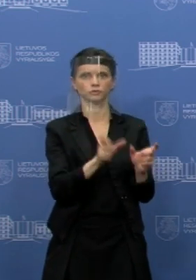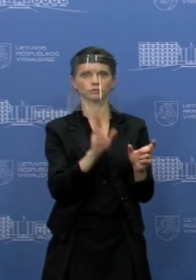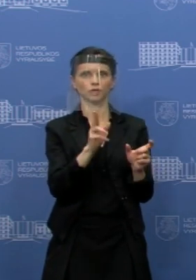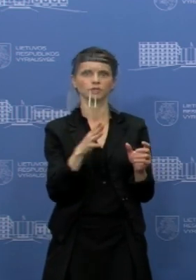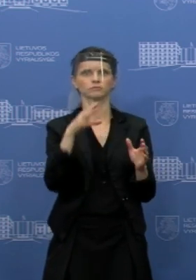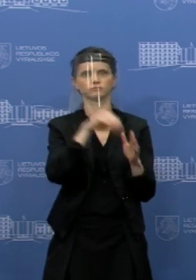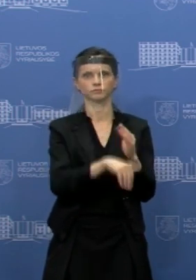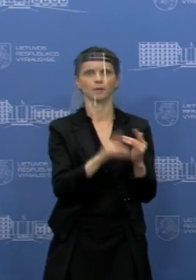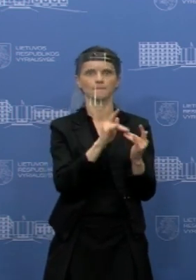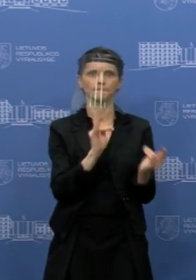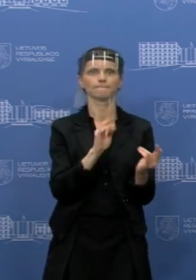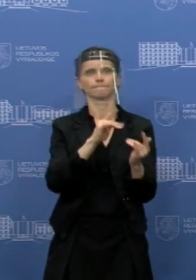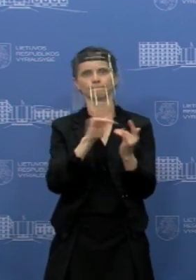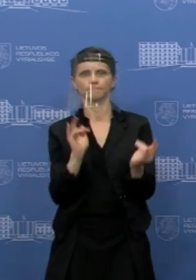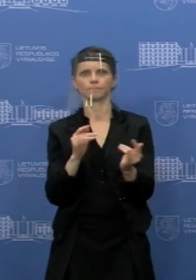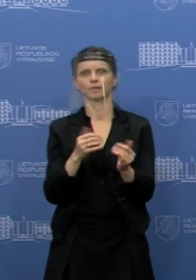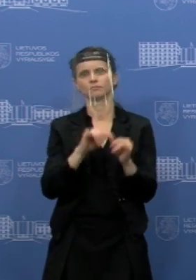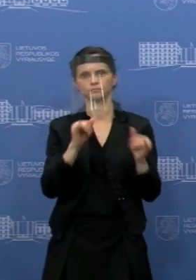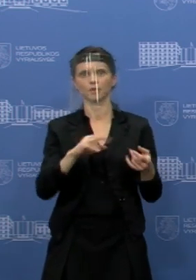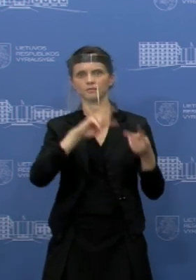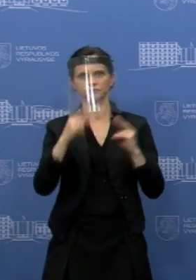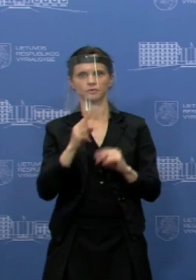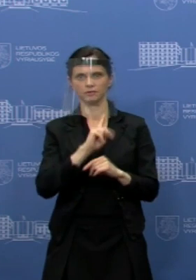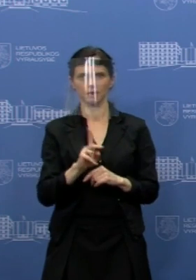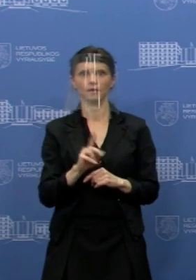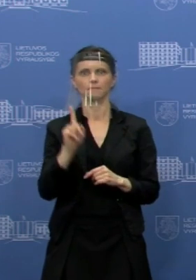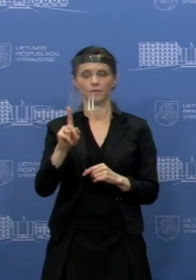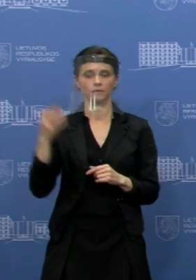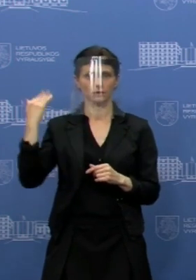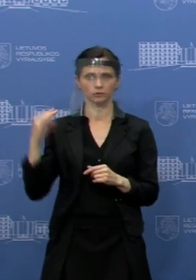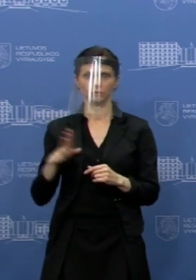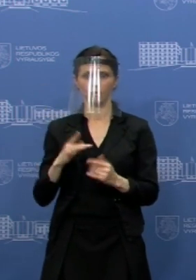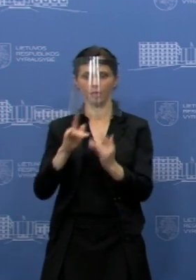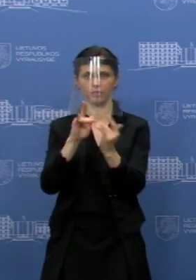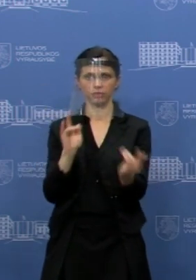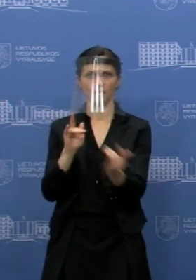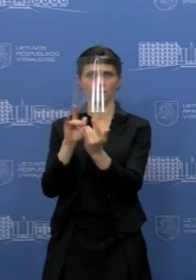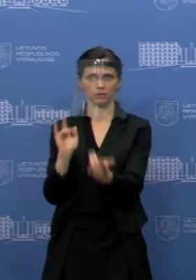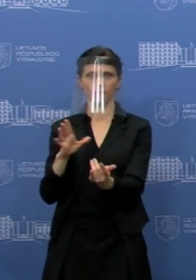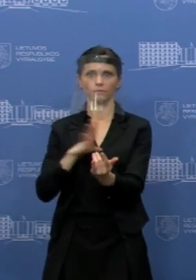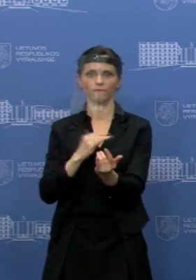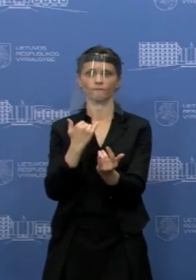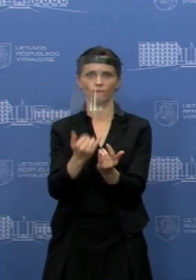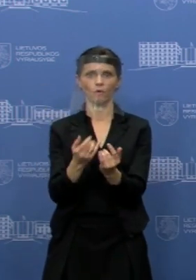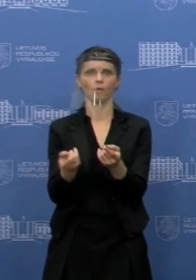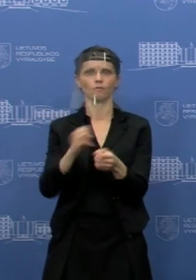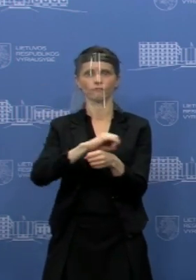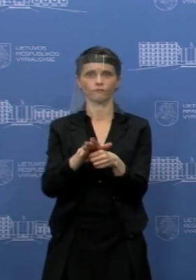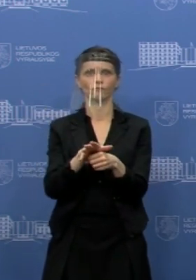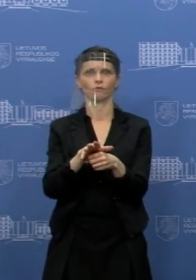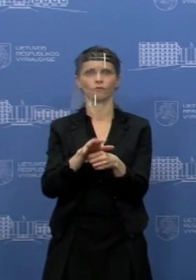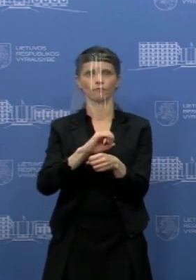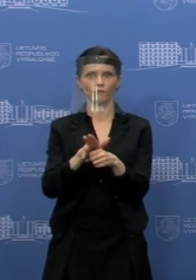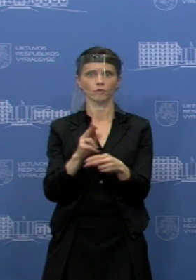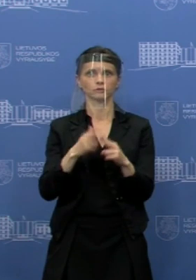priminti, ta mūsų tokį pirminį skaičių, lovų, kurios galėjo būti tiesiogiai skiriamas covidiniam pacientam. Kalbam